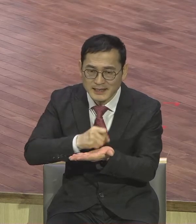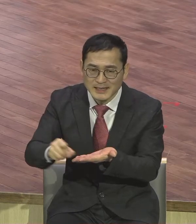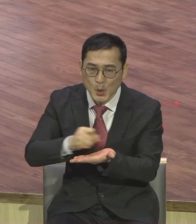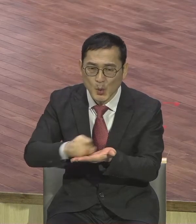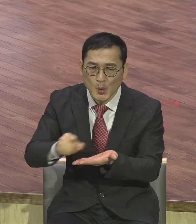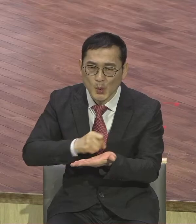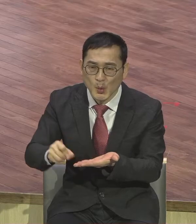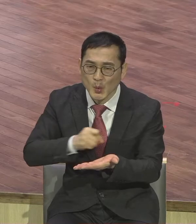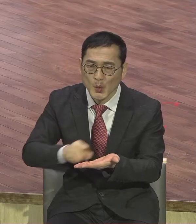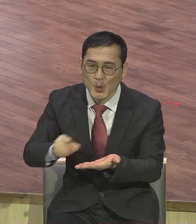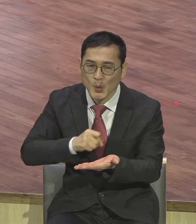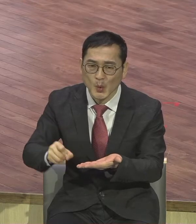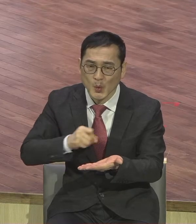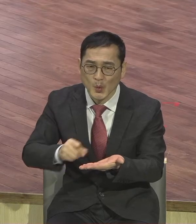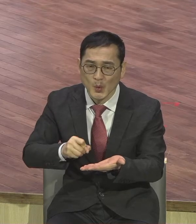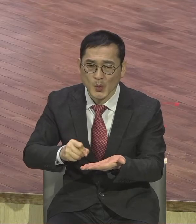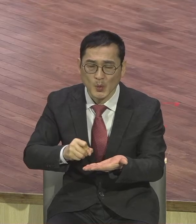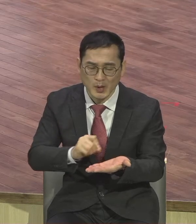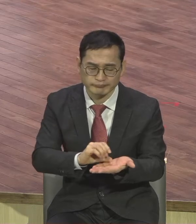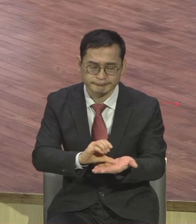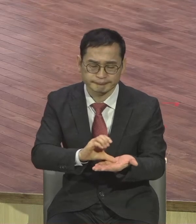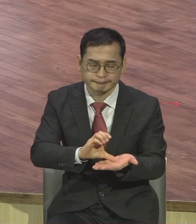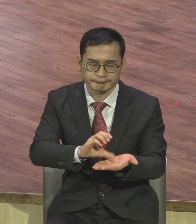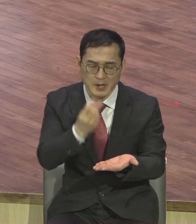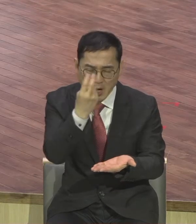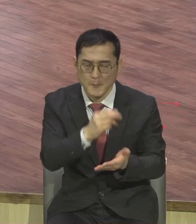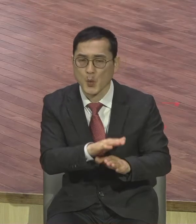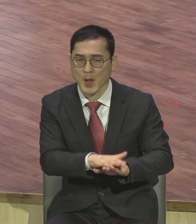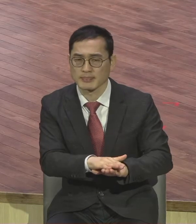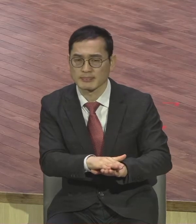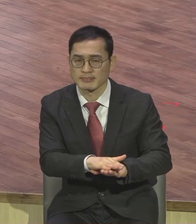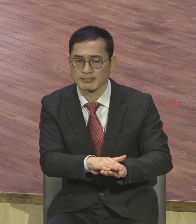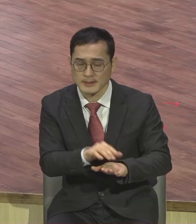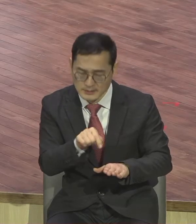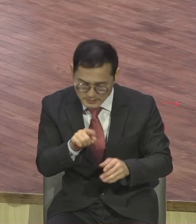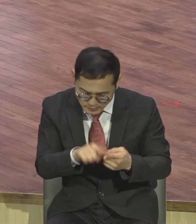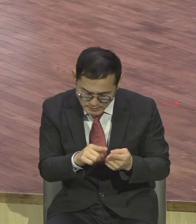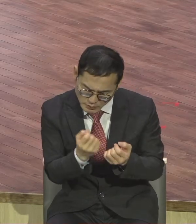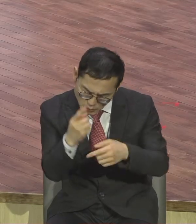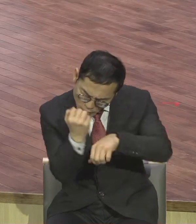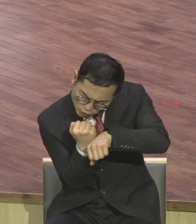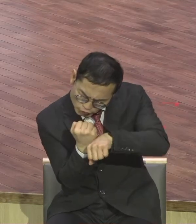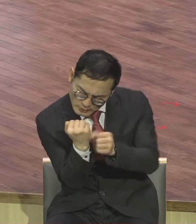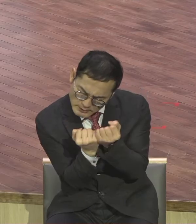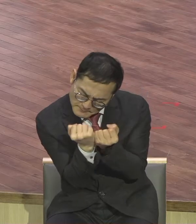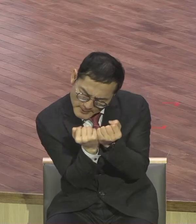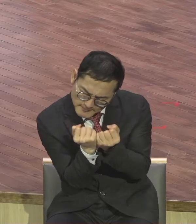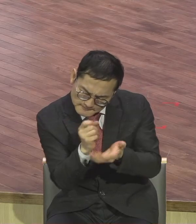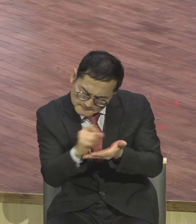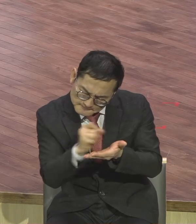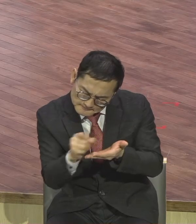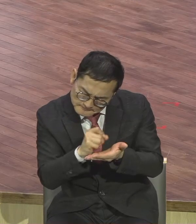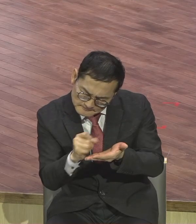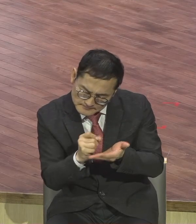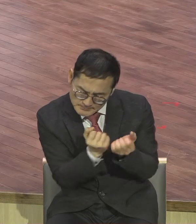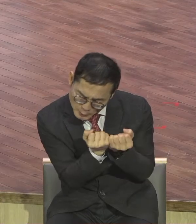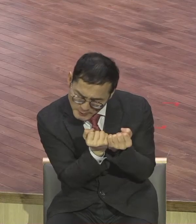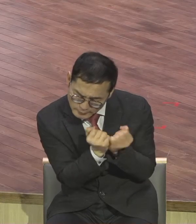보존하고 그 다음에 해석하고 그 다음에 가르치는 역할 이걸 다